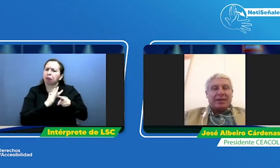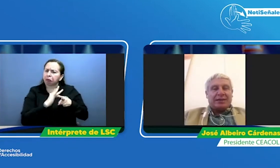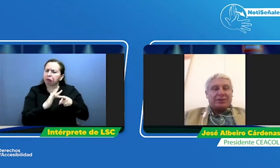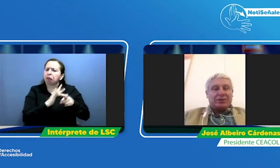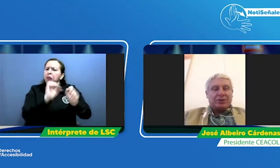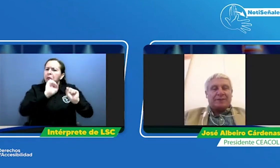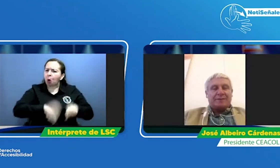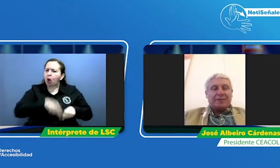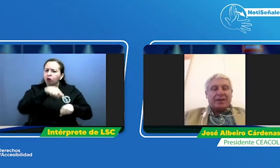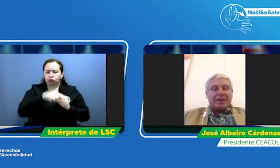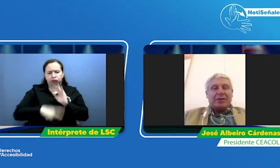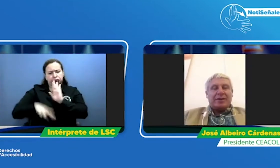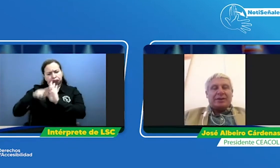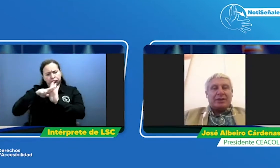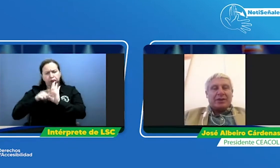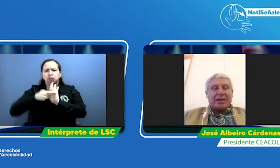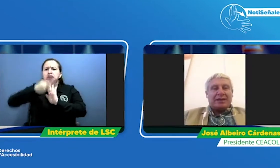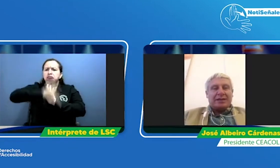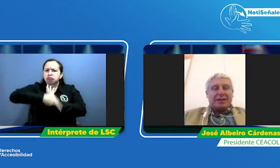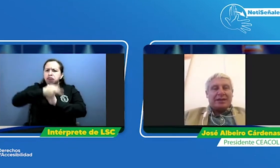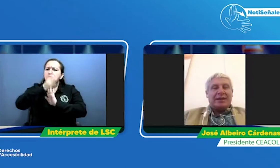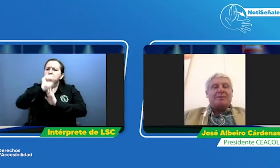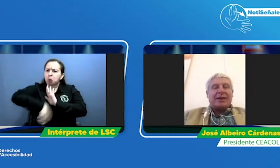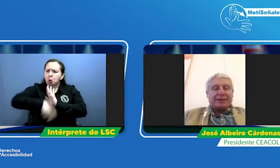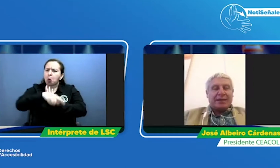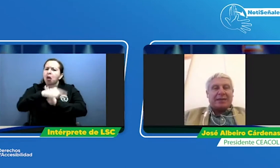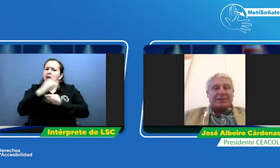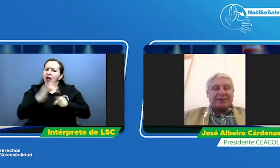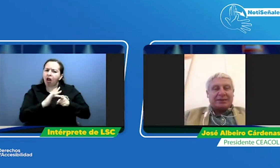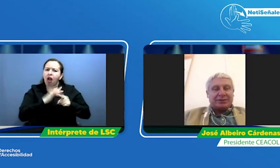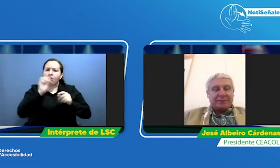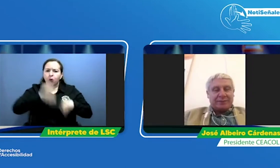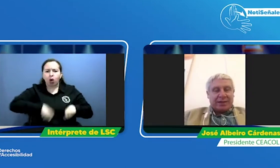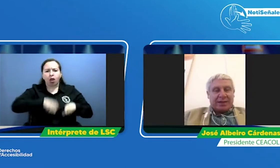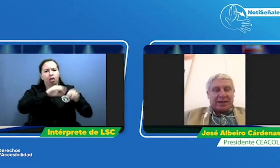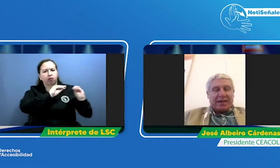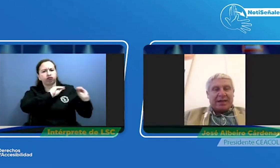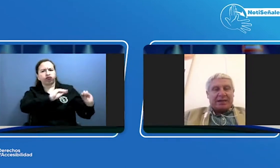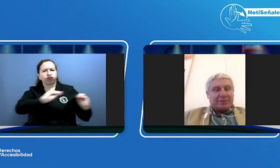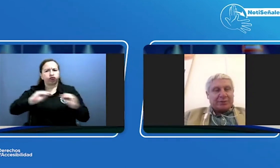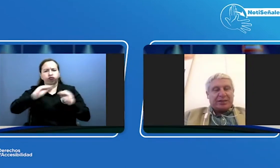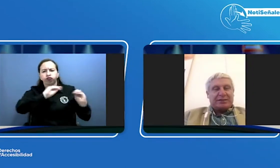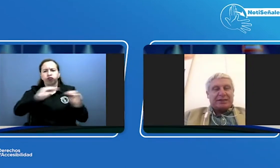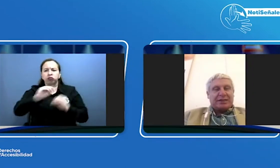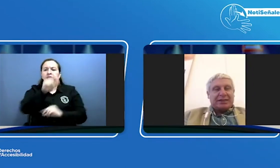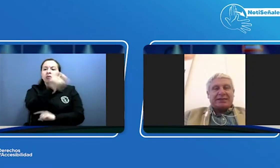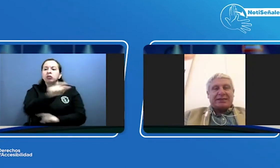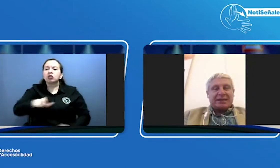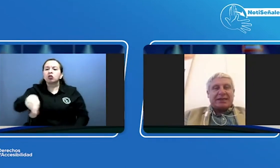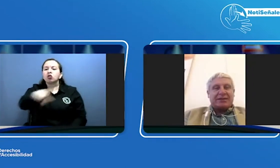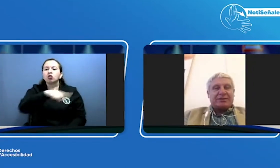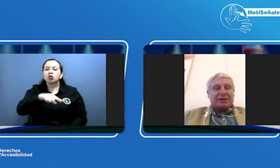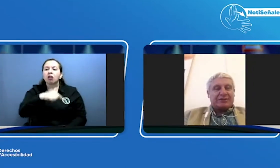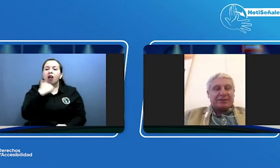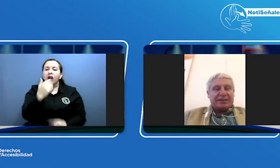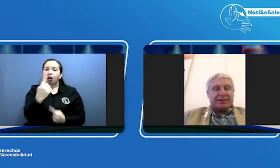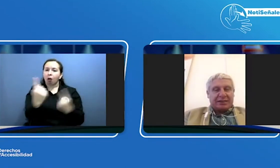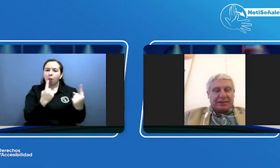resolución y obviamente lograr impartir la capacitación a las personas que se acerquen a nuestras oficinas y